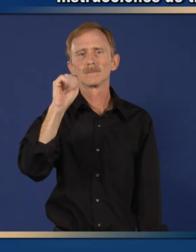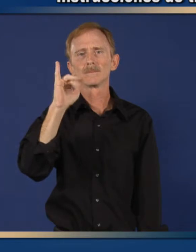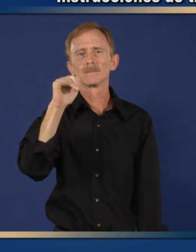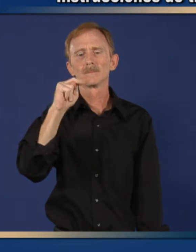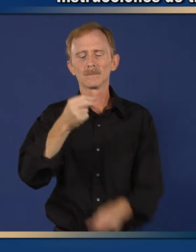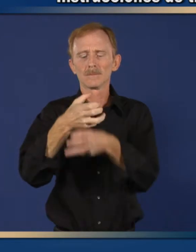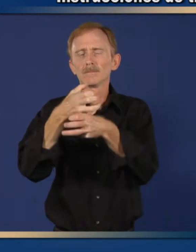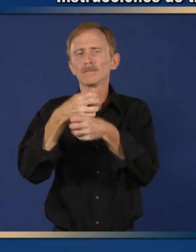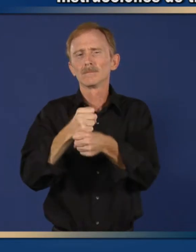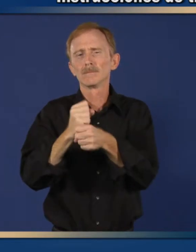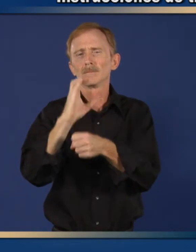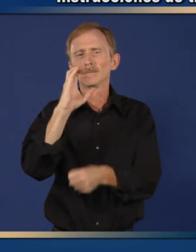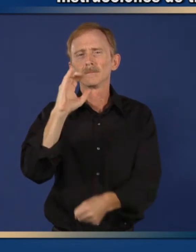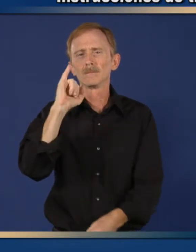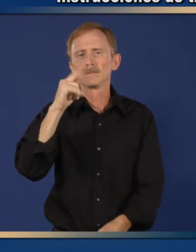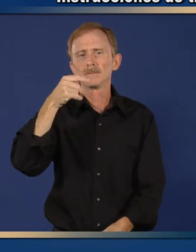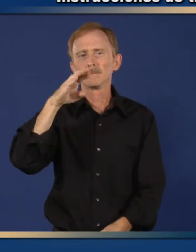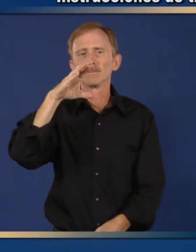plaga.